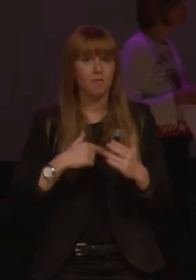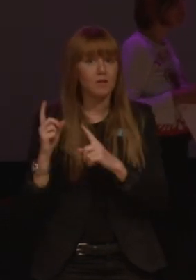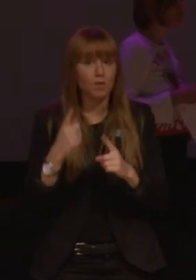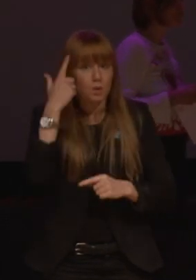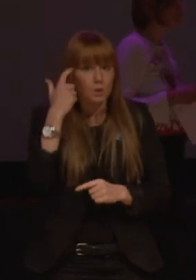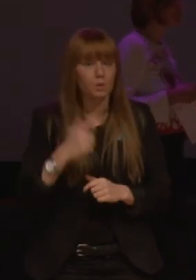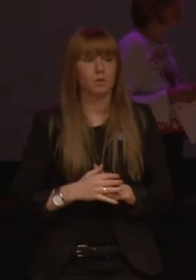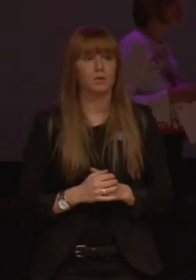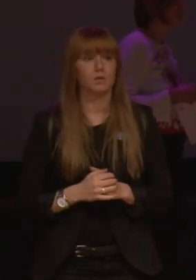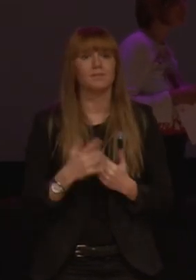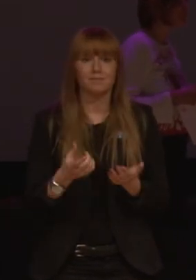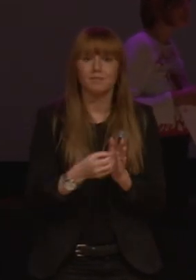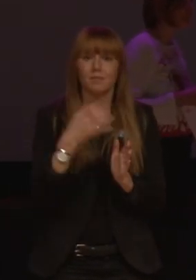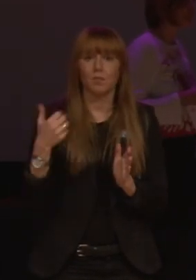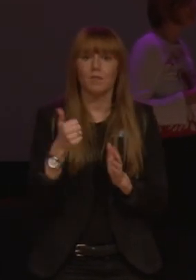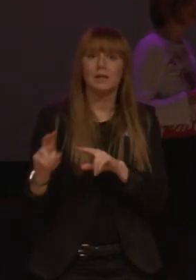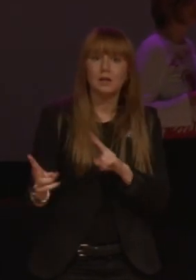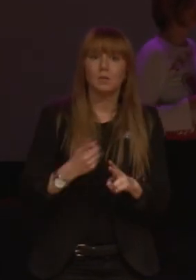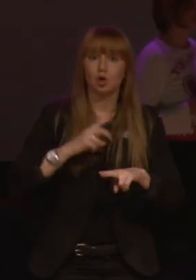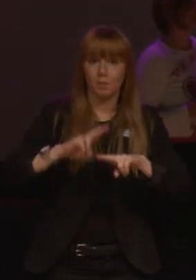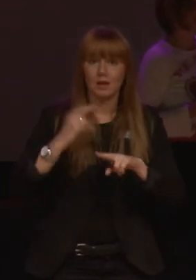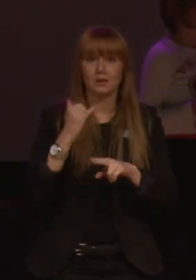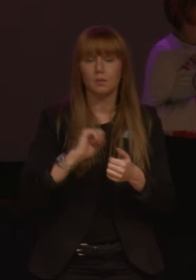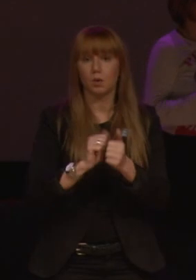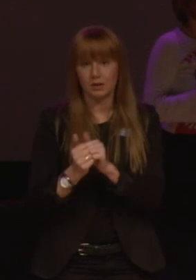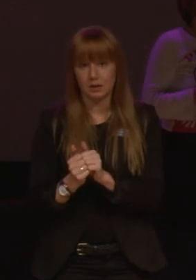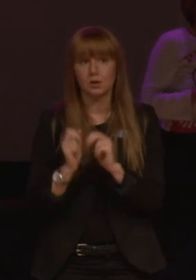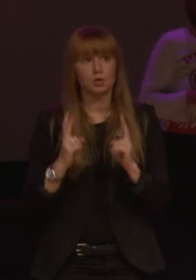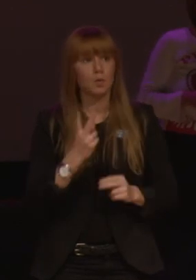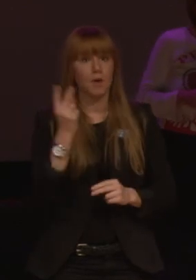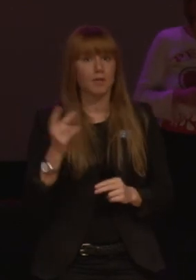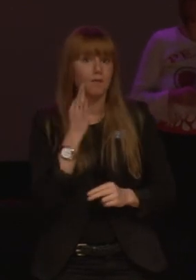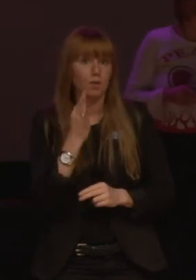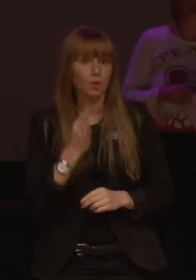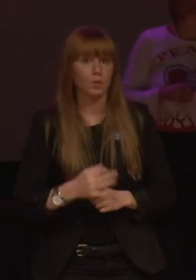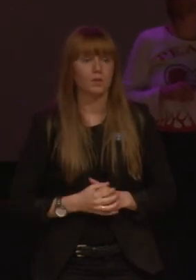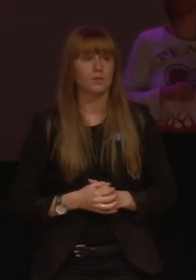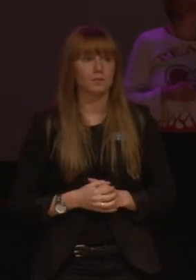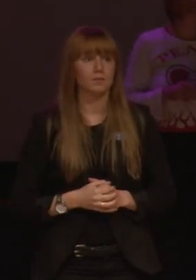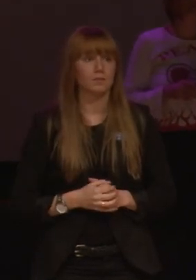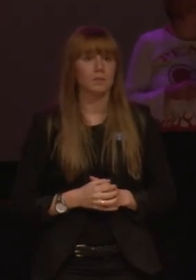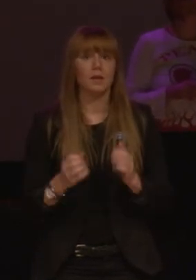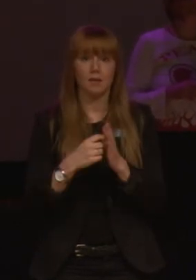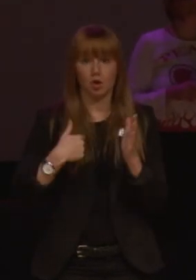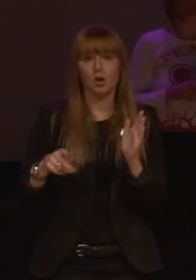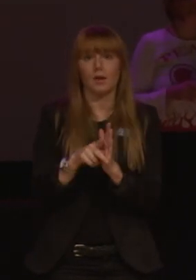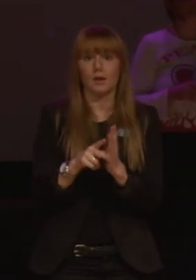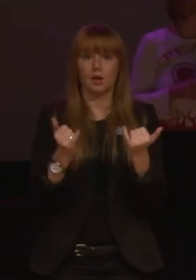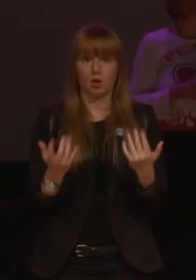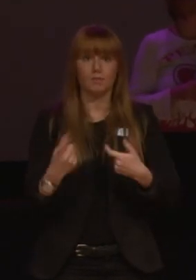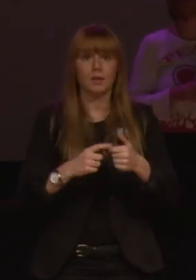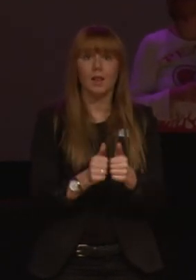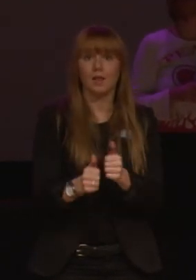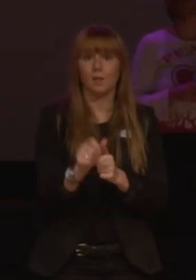och just därför behöver det få lika mycket plats i politiken som andra frågor. Därför kandiderar jag idag till